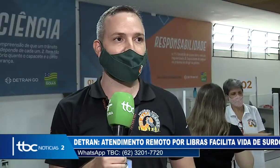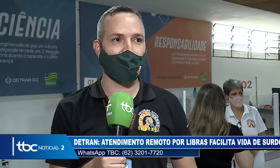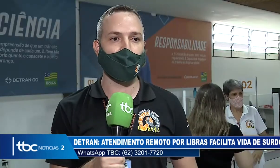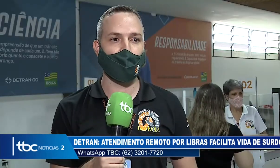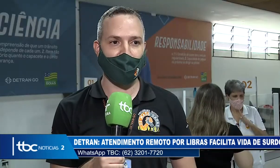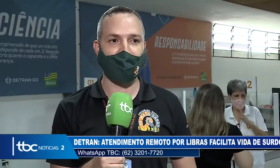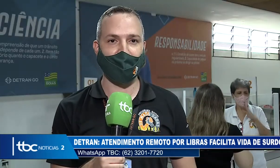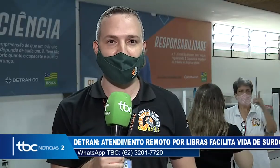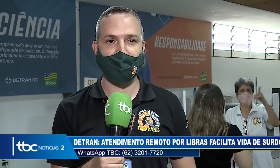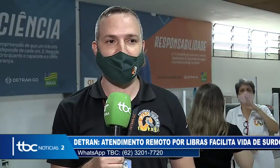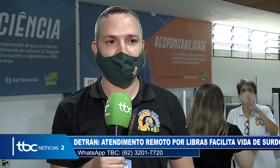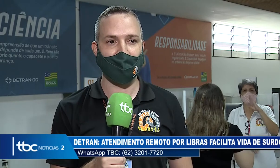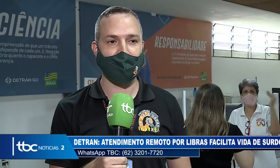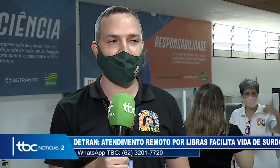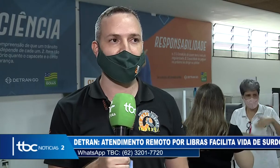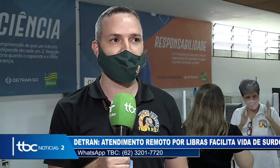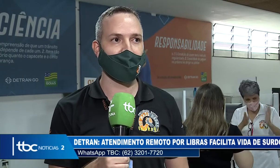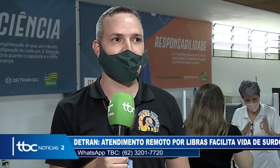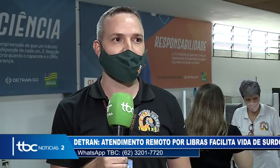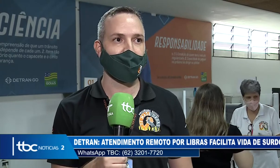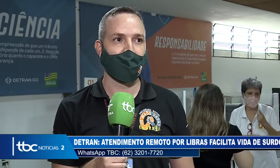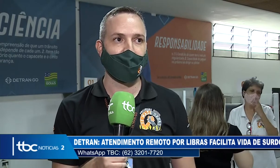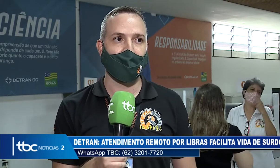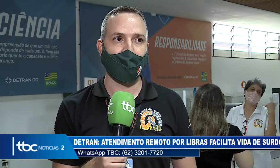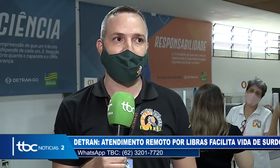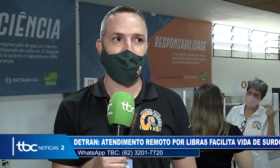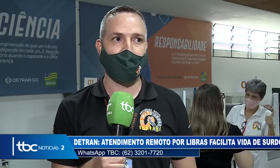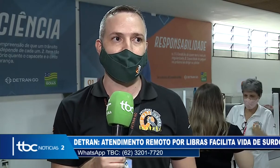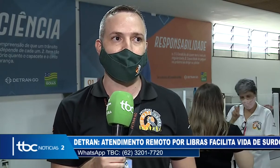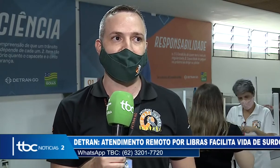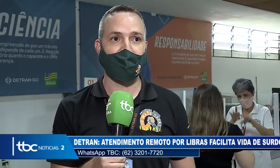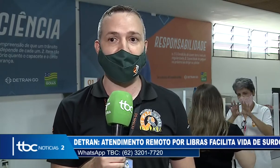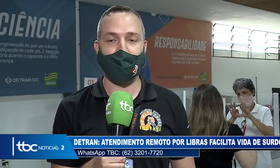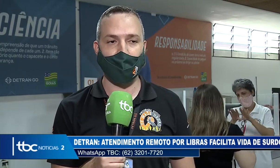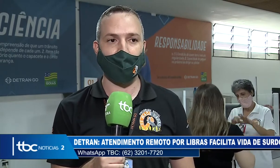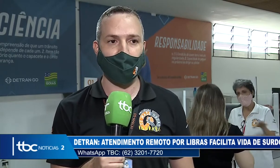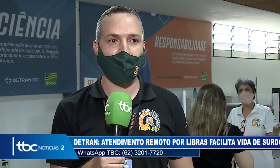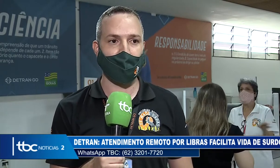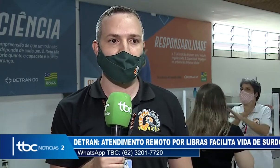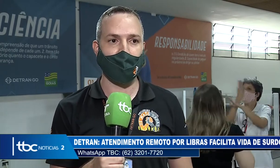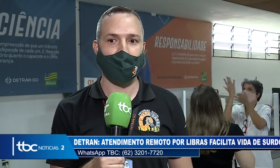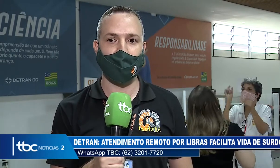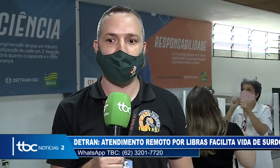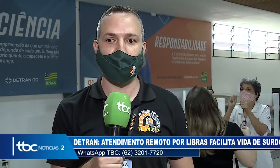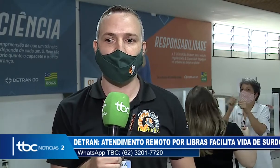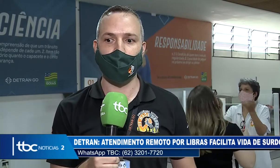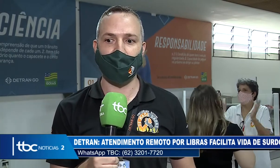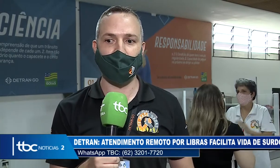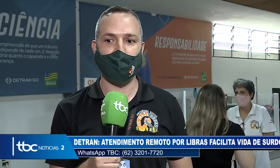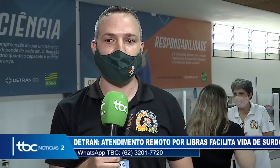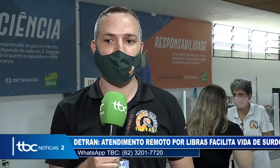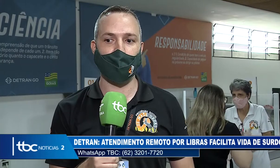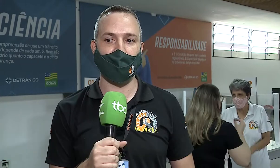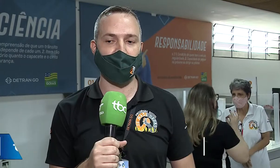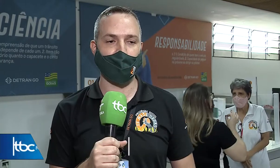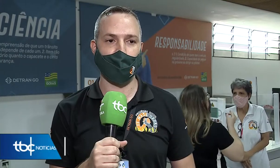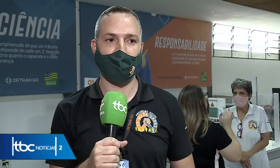aflorou essa necessidade. Eles precisam realmente de um atendimento que seja uma